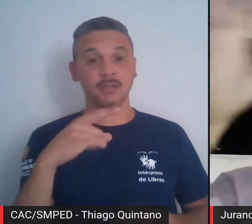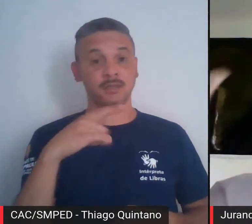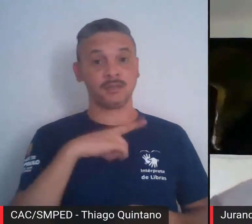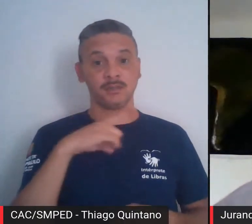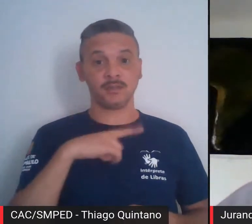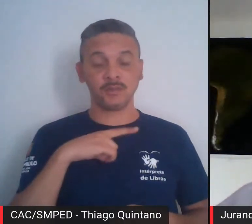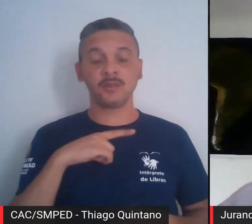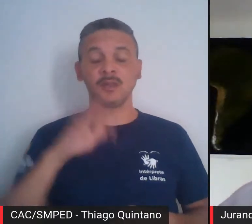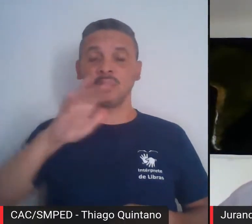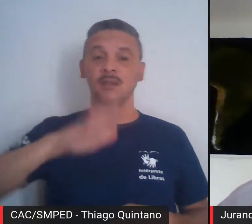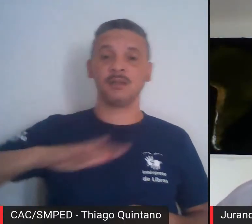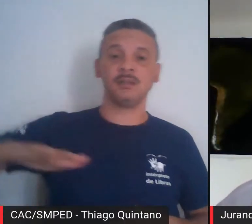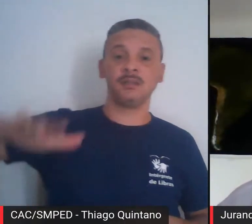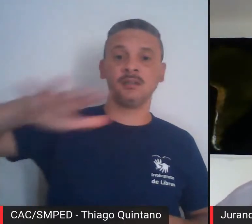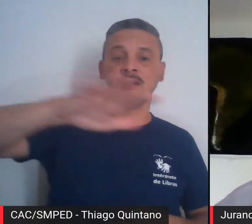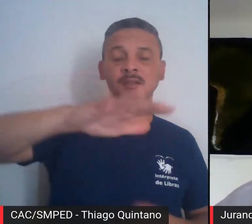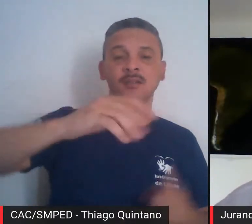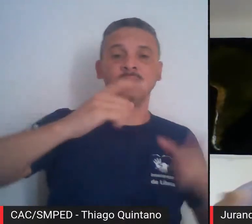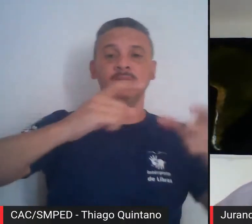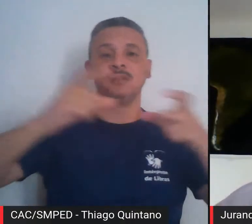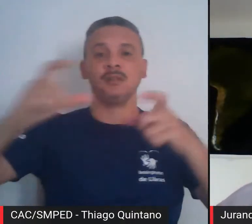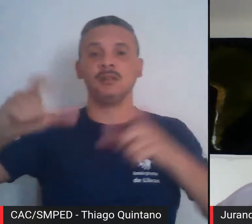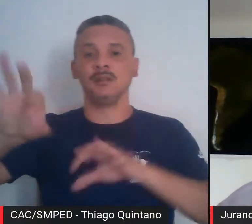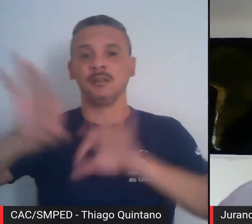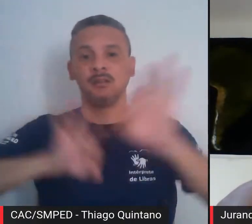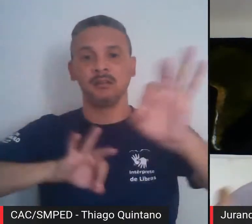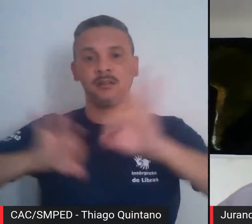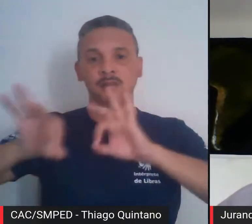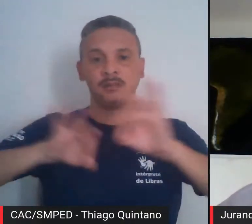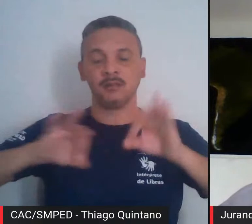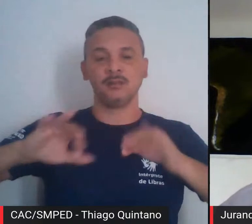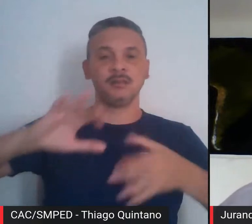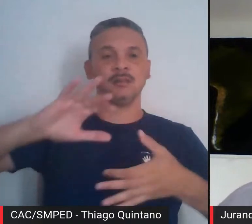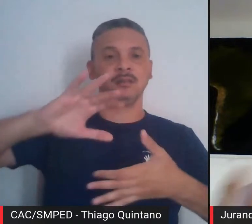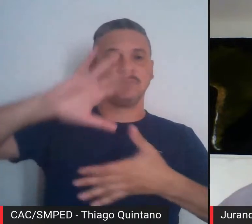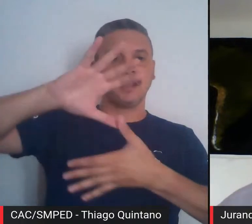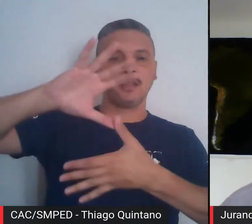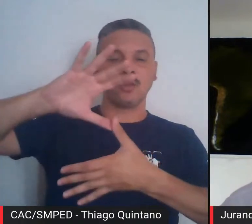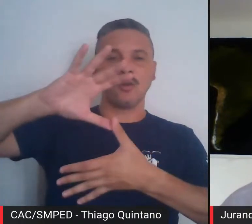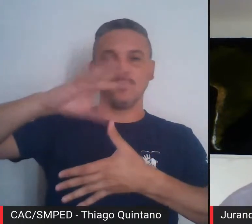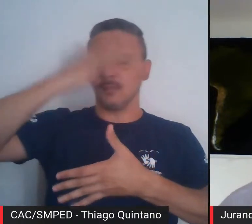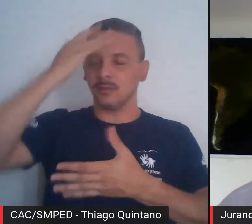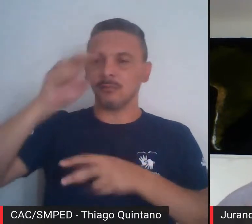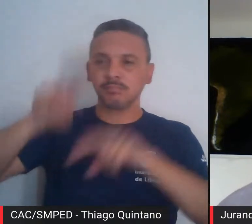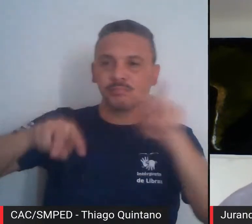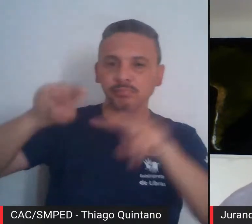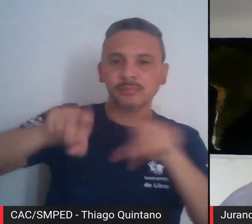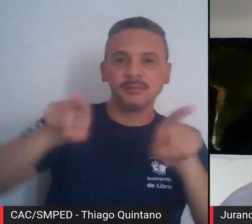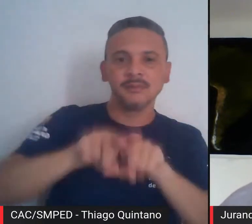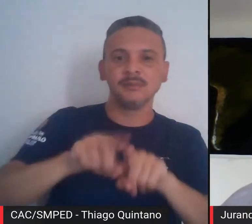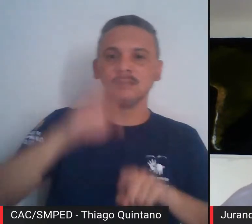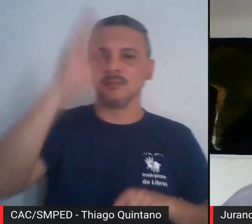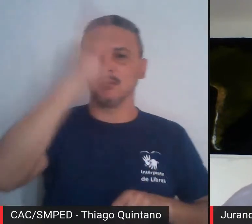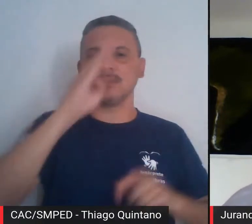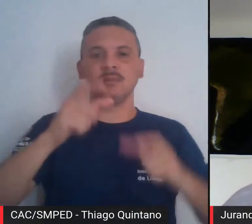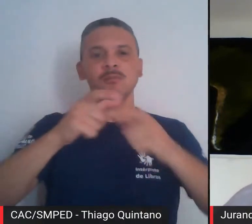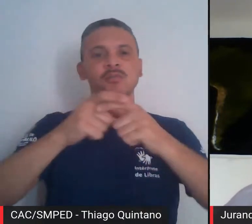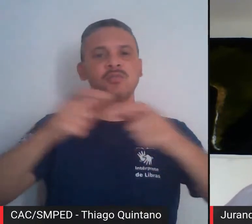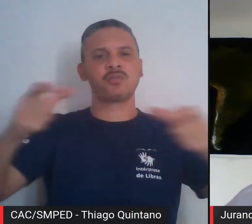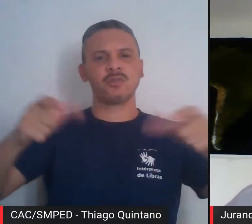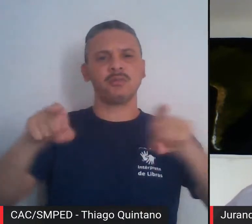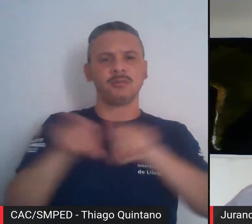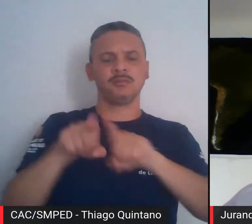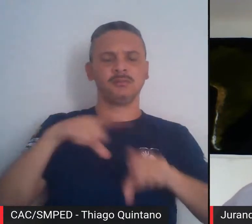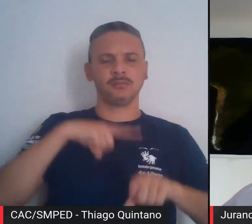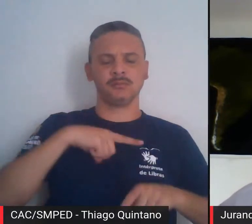circulação e no domínio do território, na ocupação do território, o fez o Brasil ficar do tamanho que ele é, muito